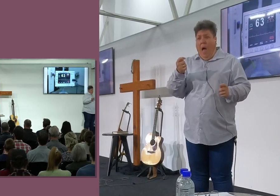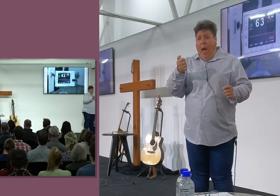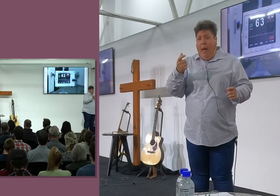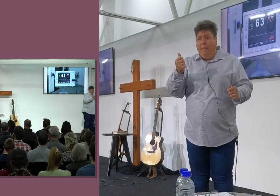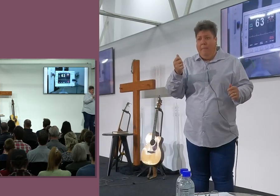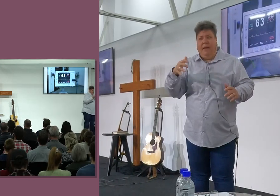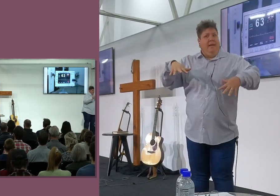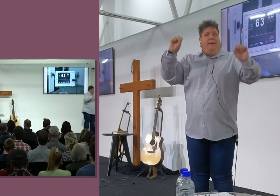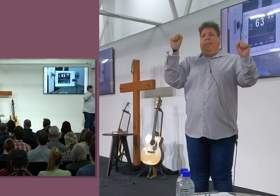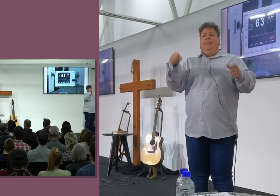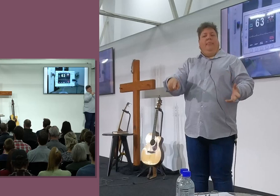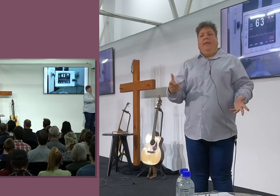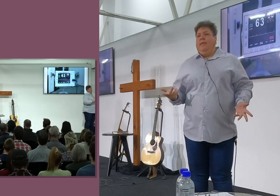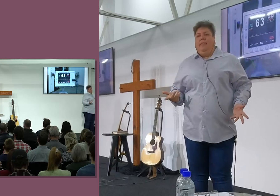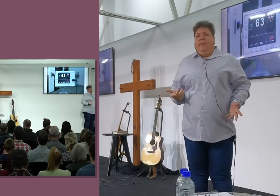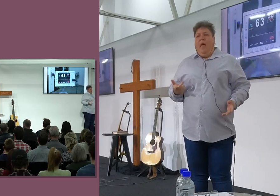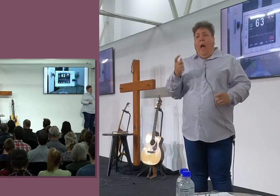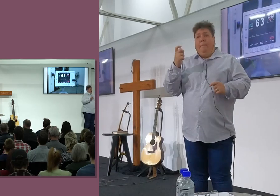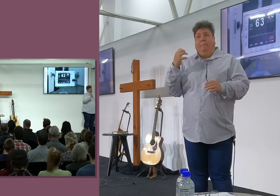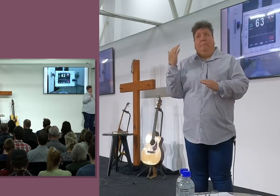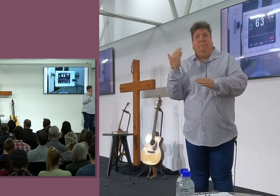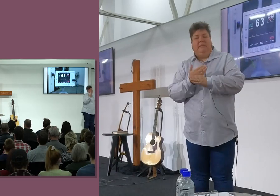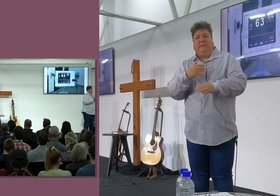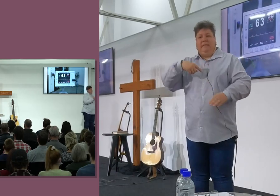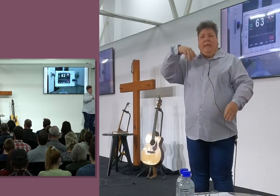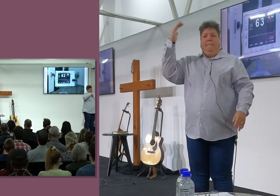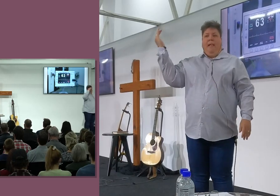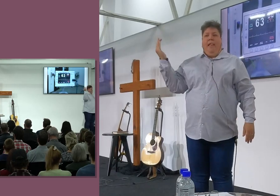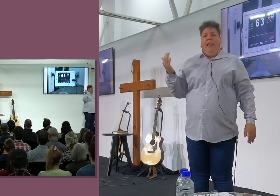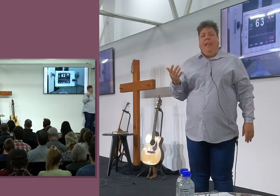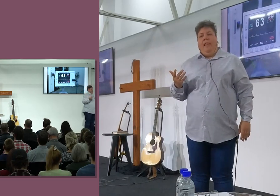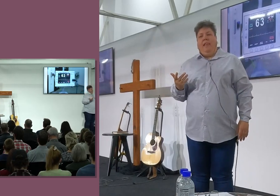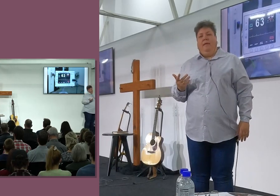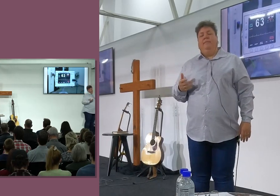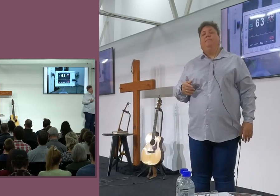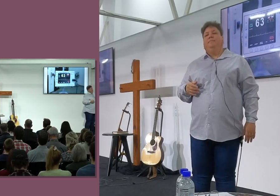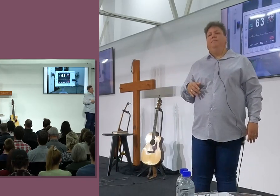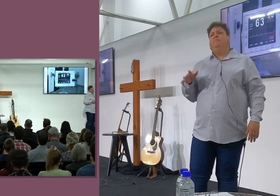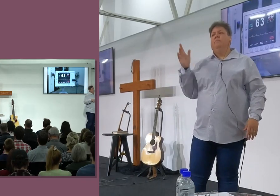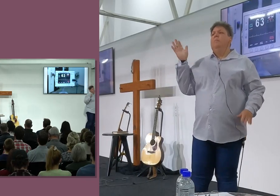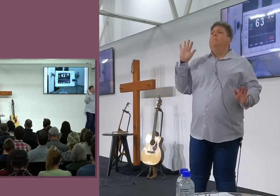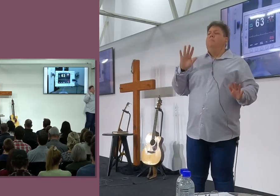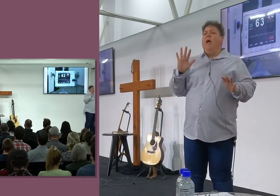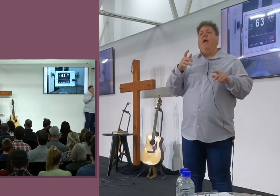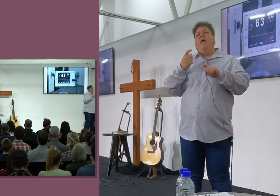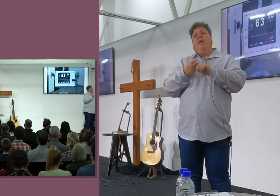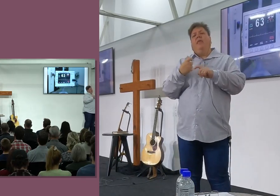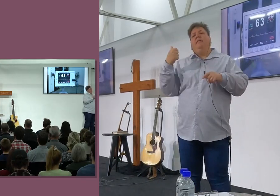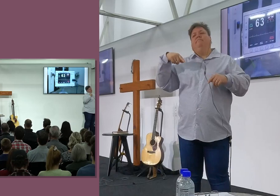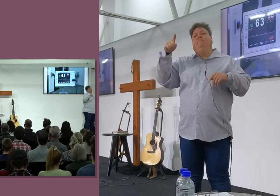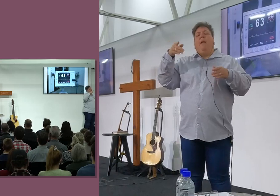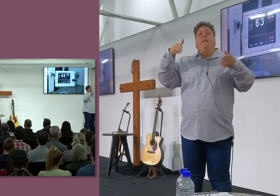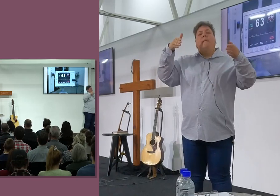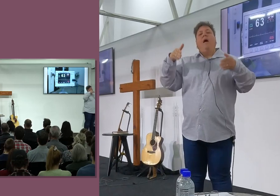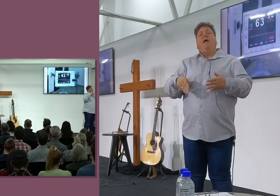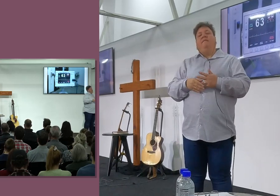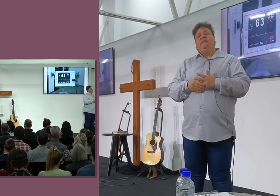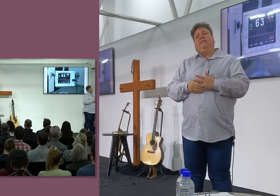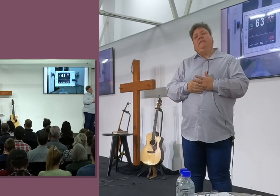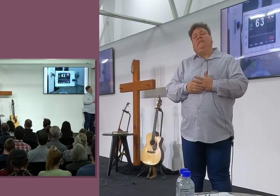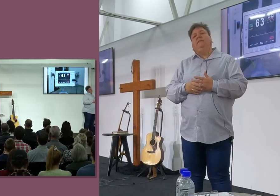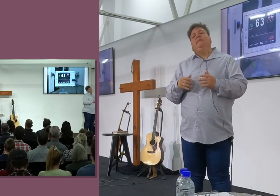amper, amper. Het hierdie ou die hemel gemis. En dan gaan die mens weg. weet, ek het al paar keer, ek het al paar keer op begrafenisdienste gestaan.